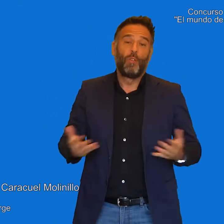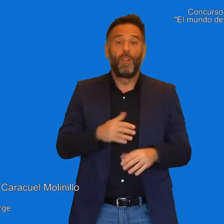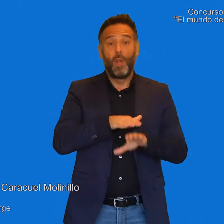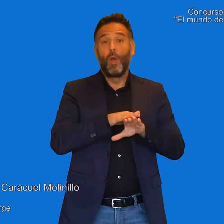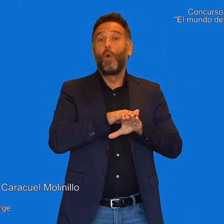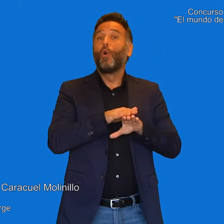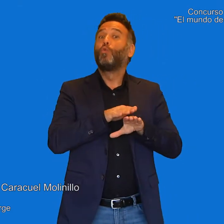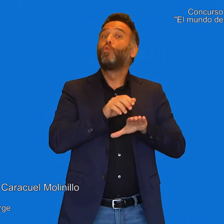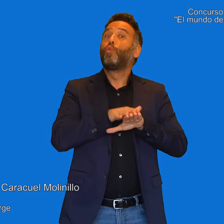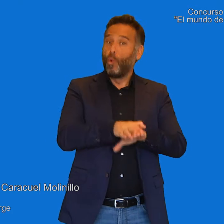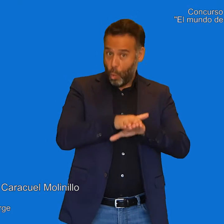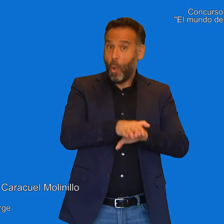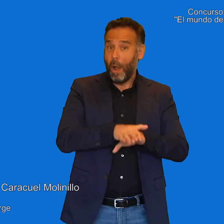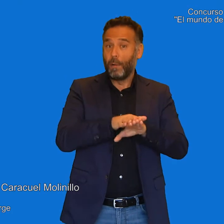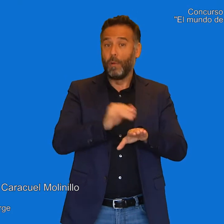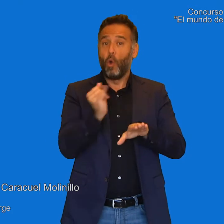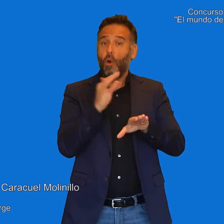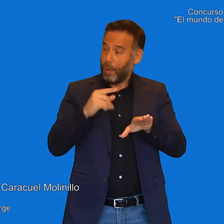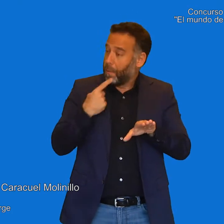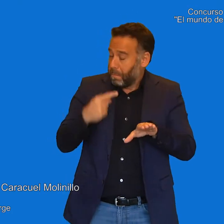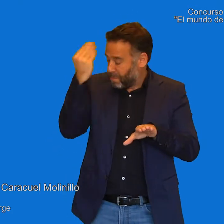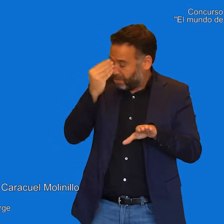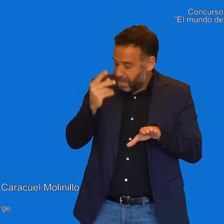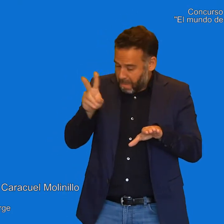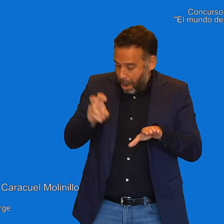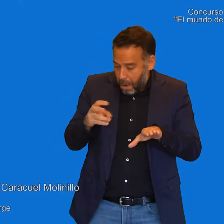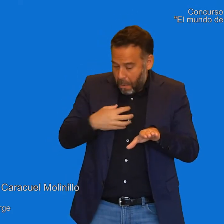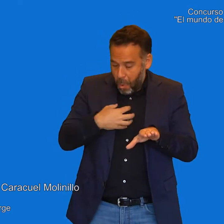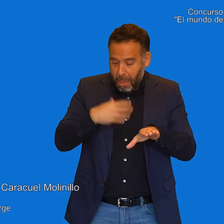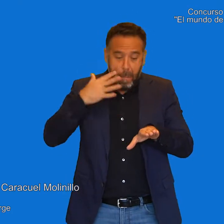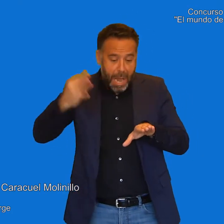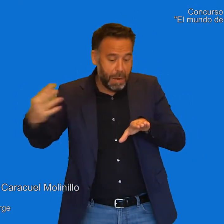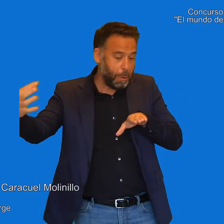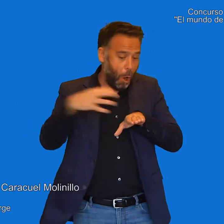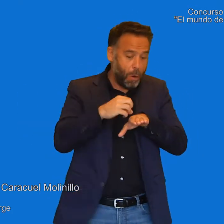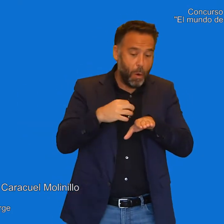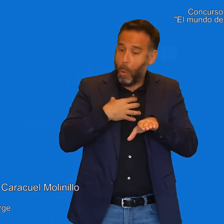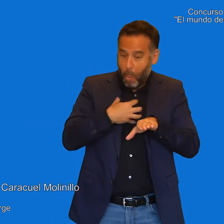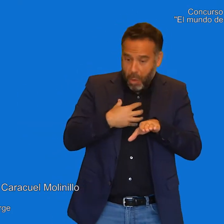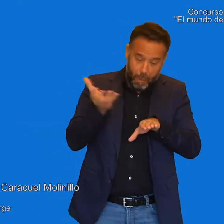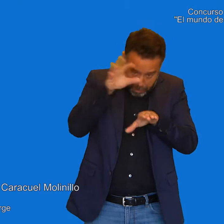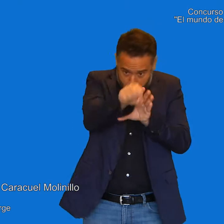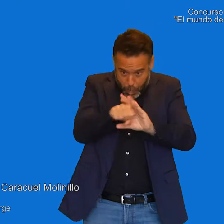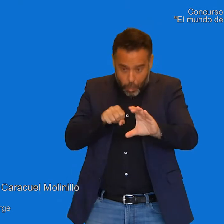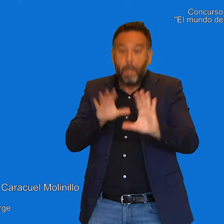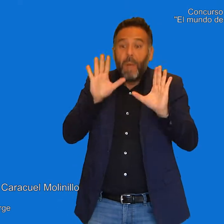entonces pensaba, vale, no puedo esconderme cuando hay peligro, pero sí puedo correr, y a él le